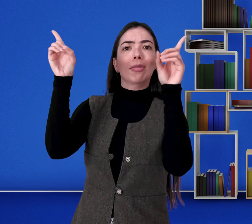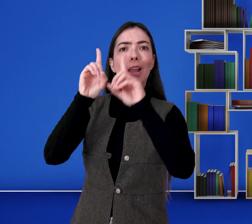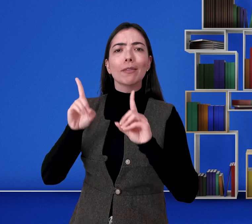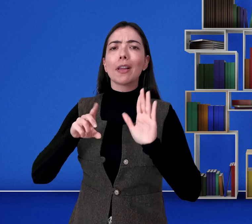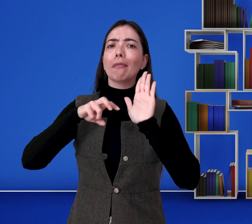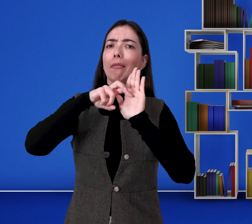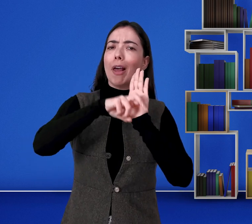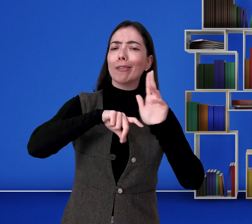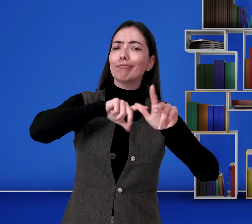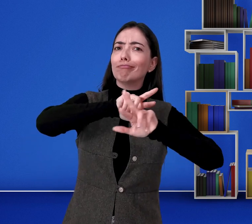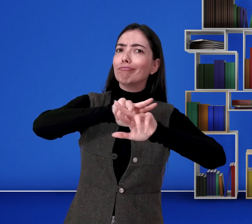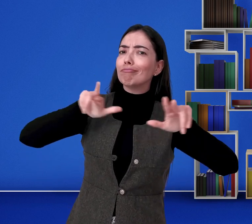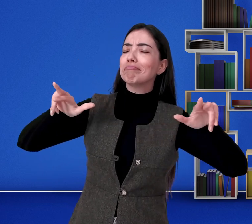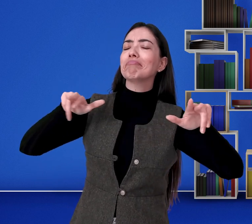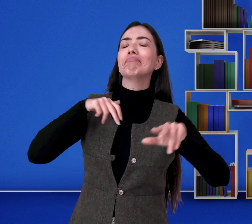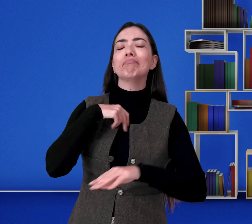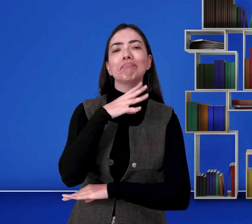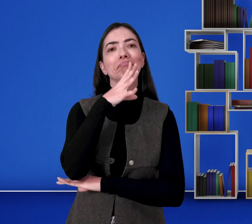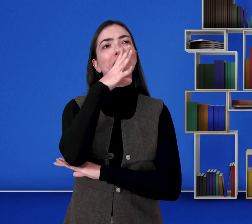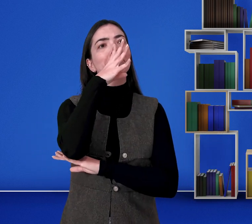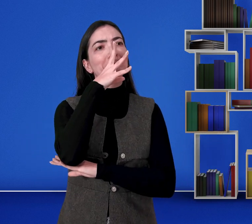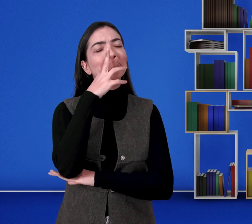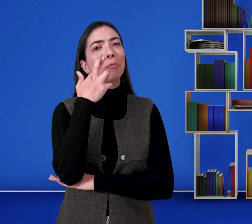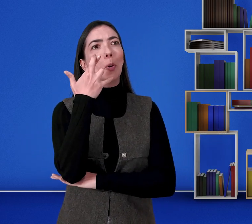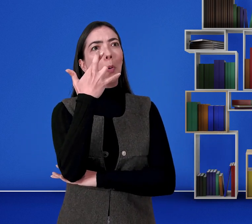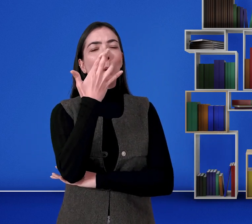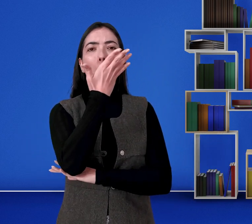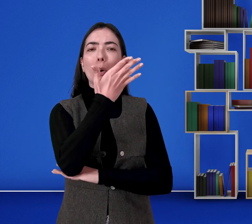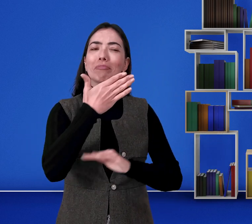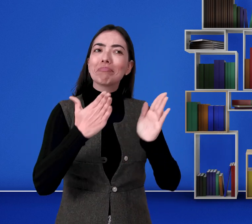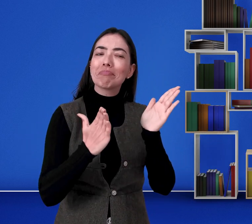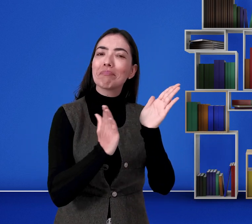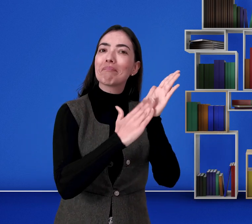cadeirantes, por exemplo. Eu parabenizo a organização.